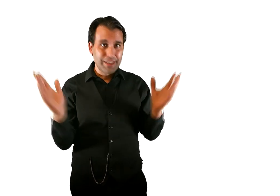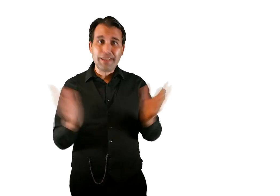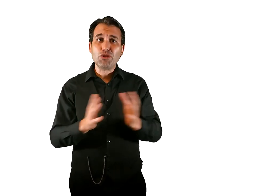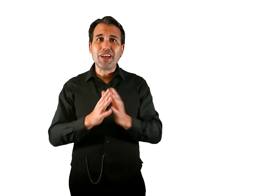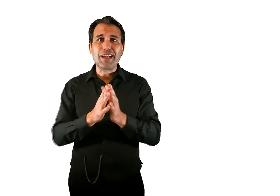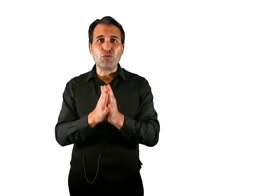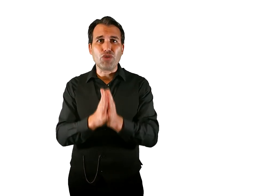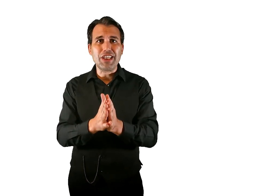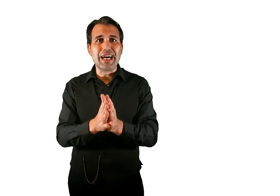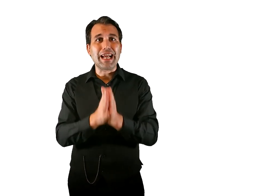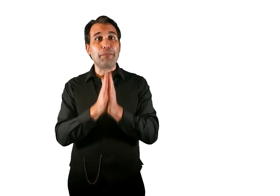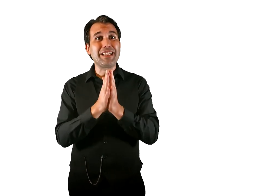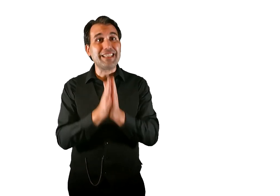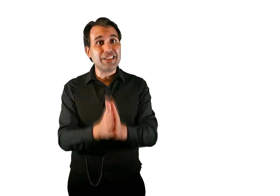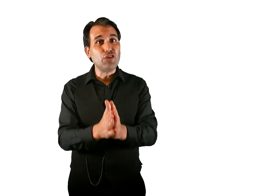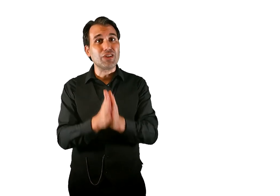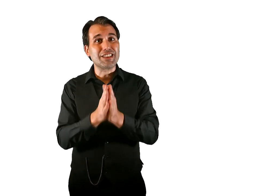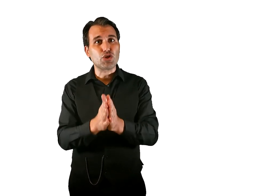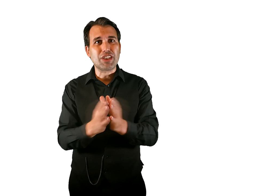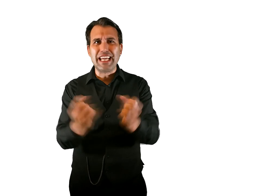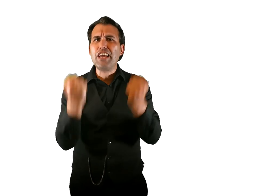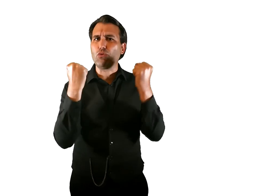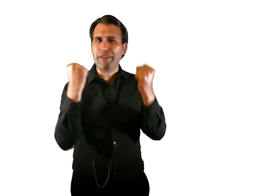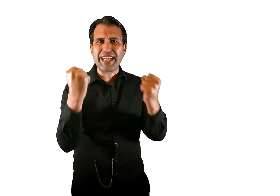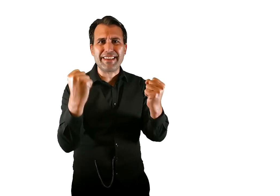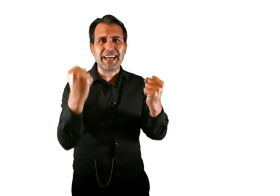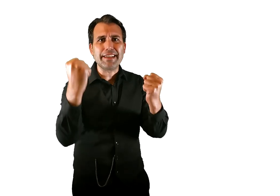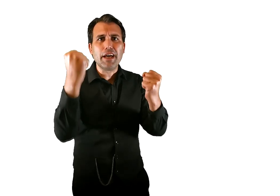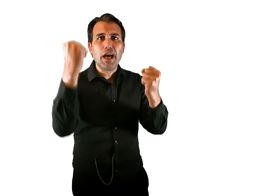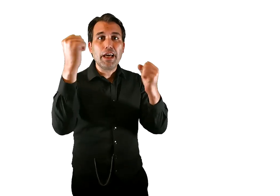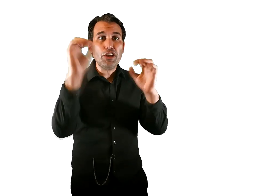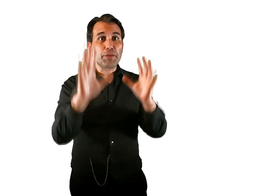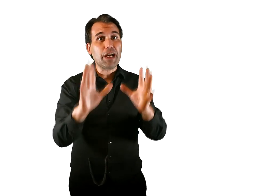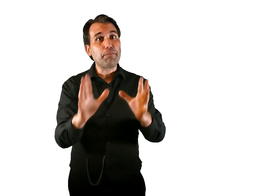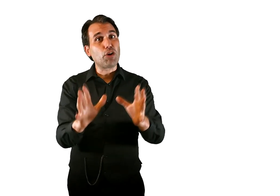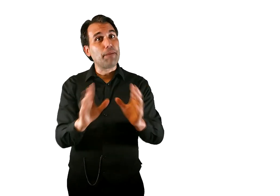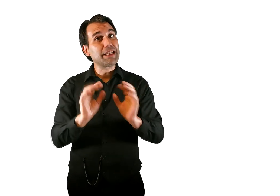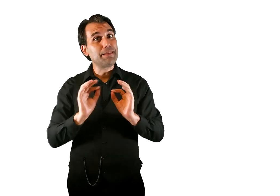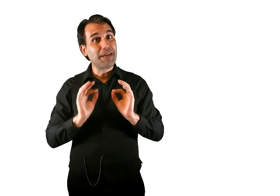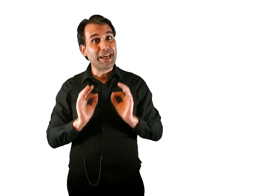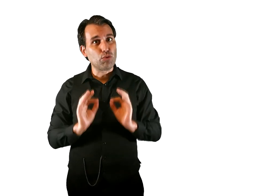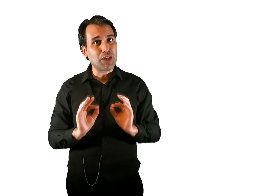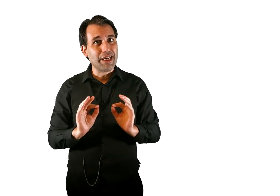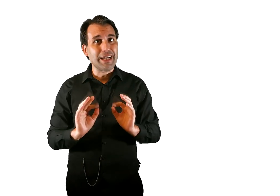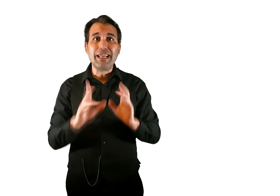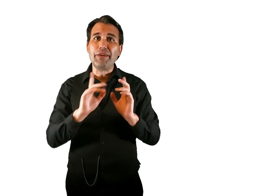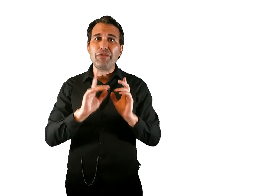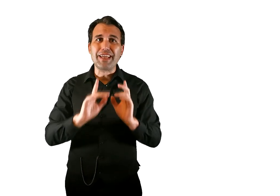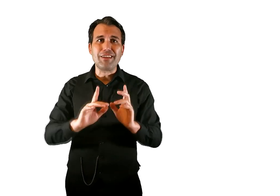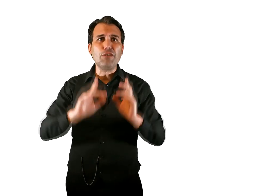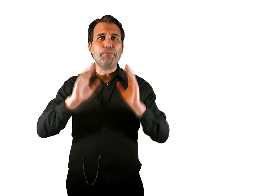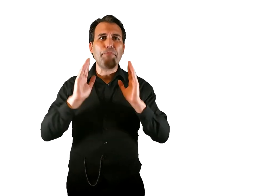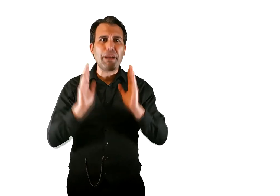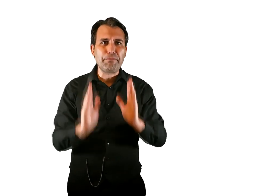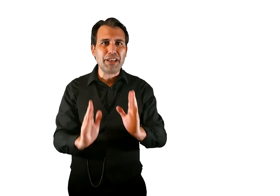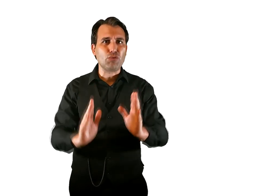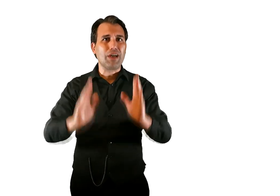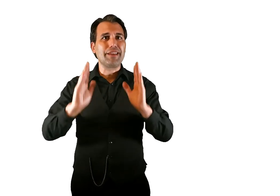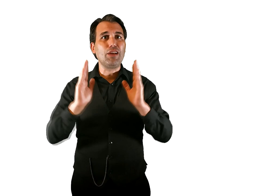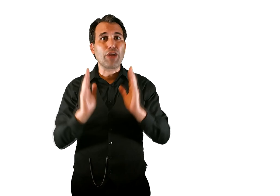Tendremos que renunciar a la pretensión de sostener una verdad y optar por la máxima cautela y la verificación perpetua de